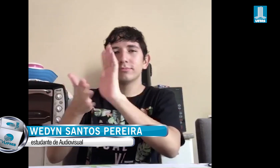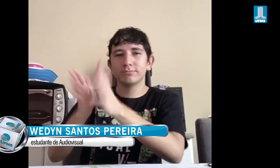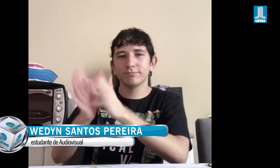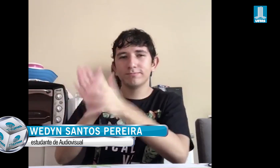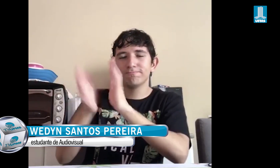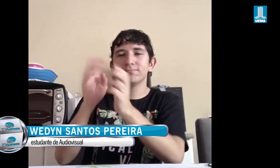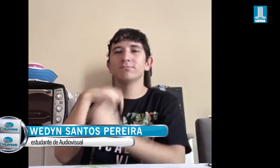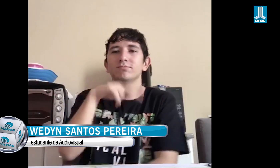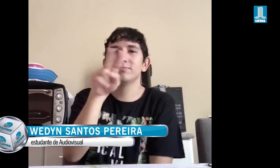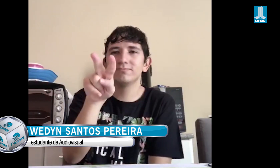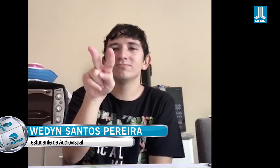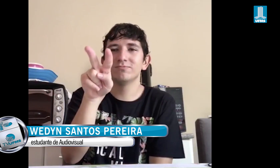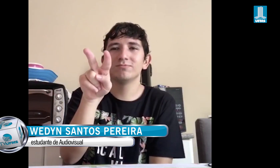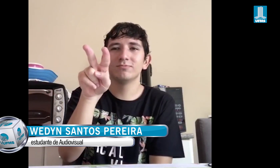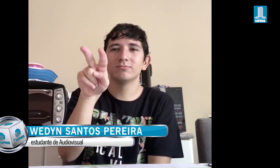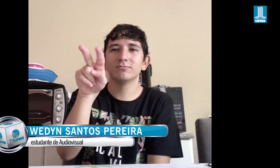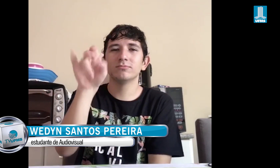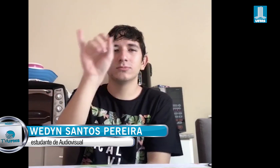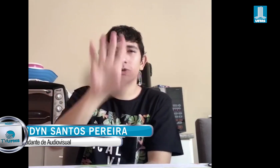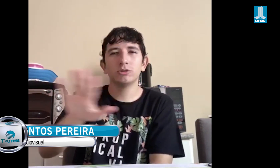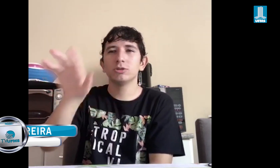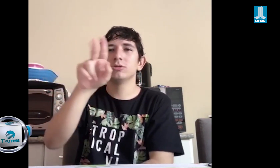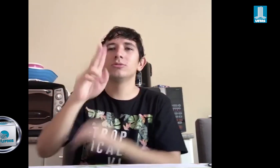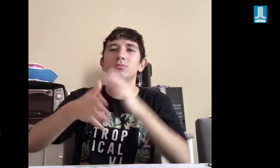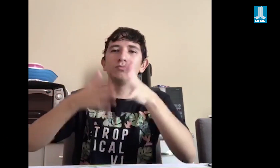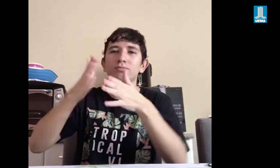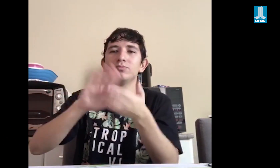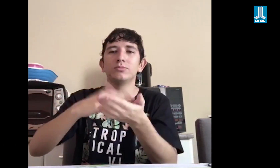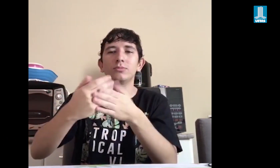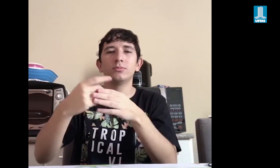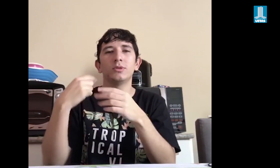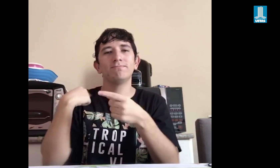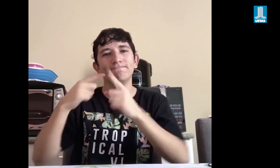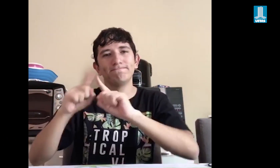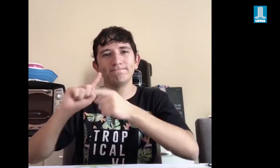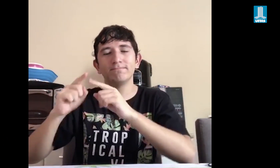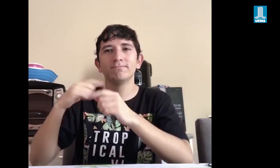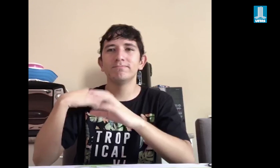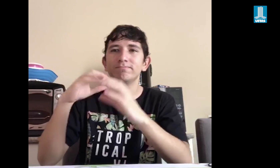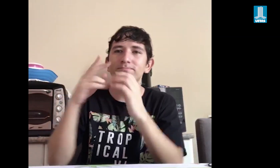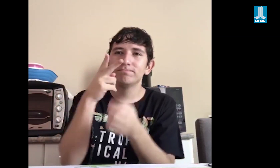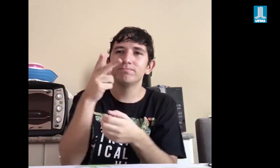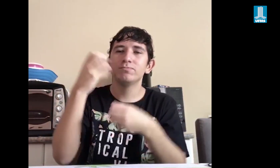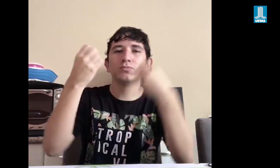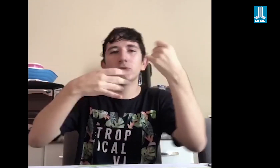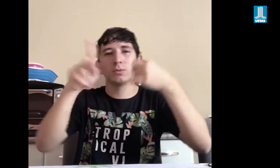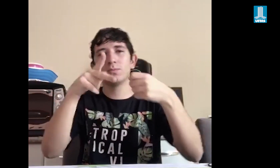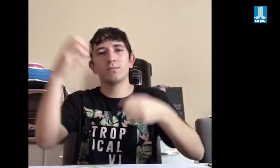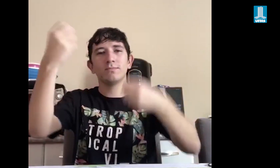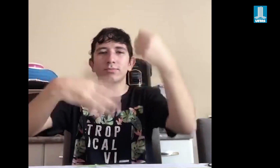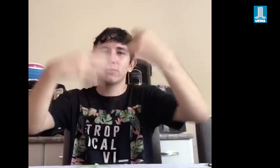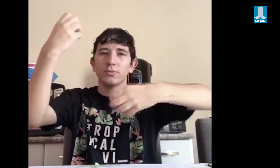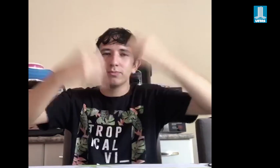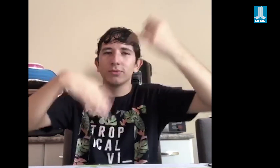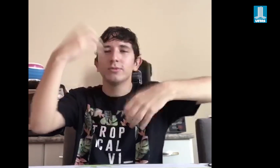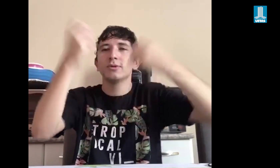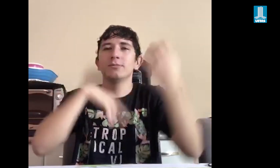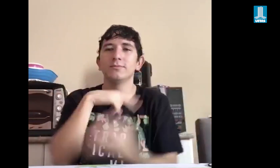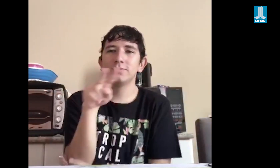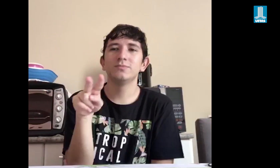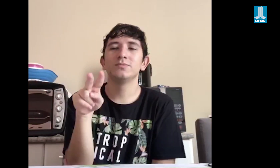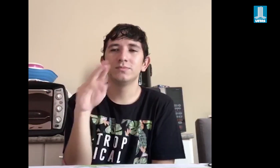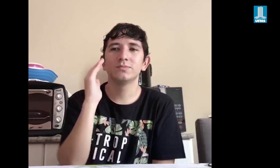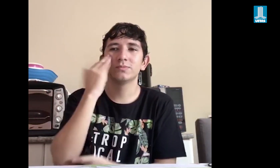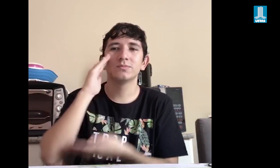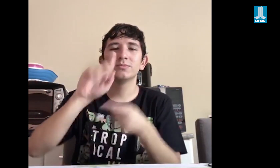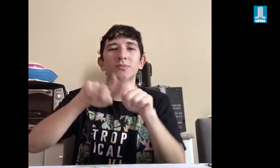Libras atuam também nessas aulas. Eu consigo visualizar o intérprete que repassa tudo o que está sendo dito